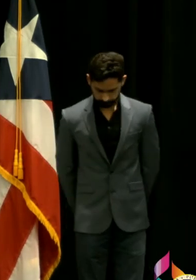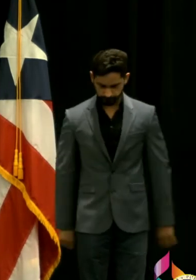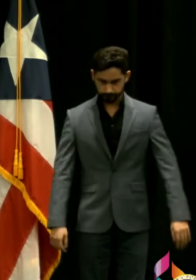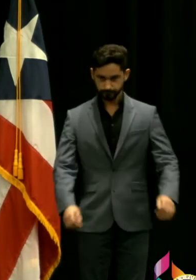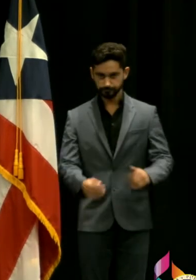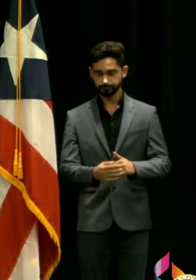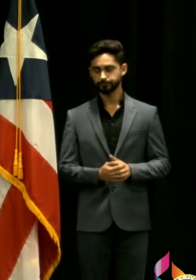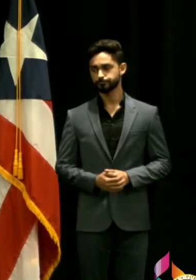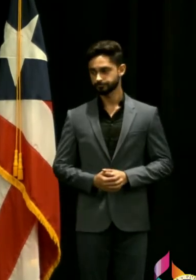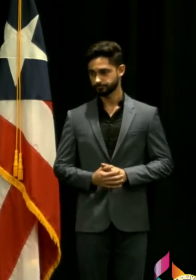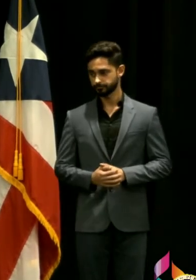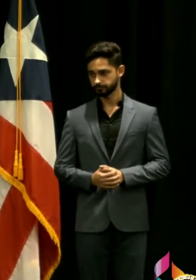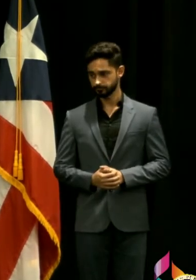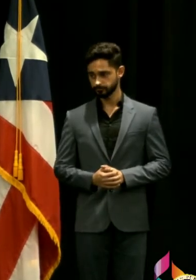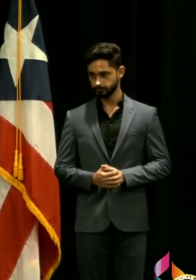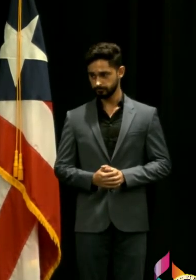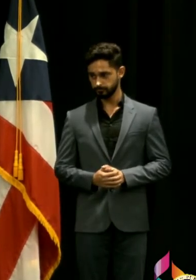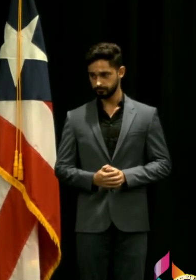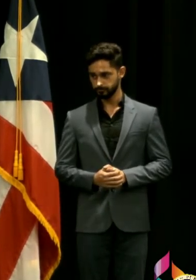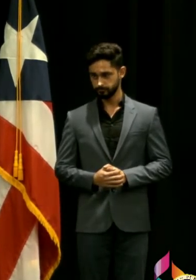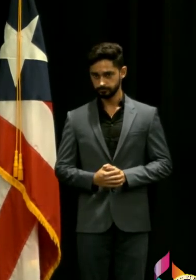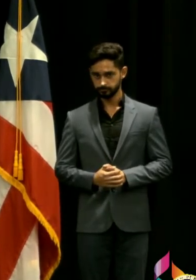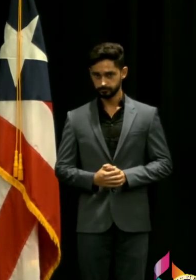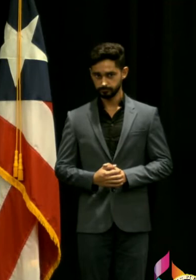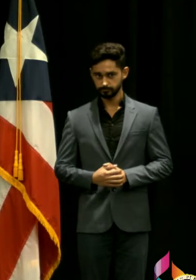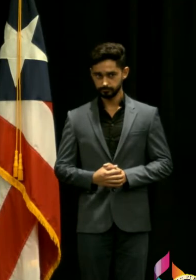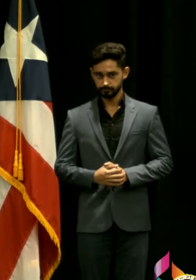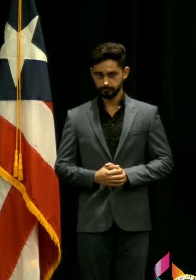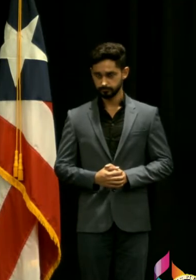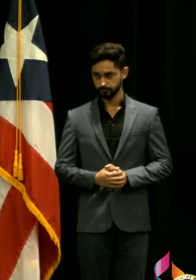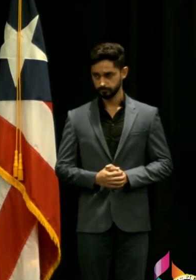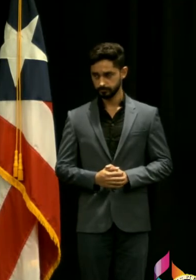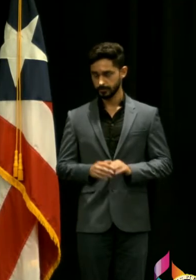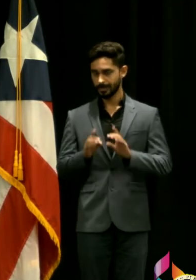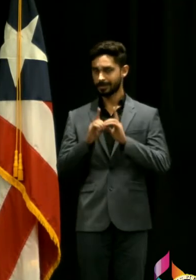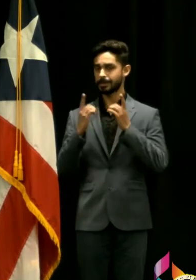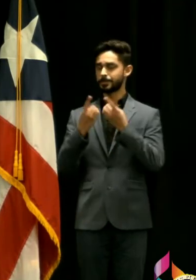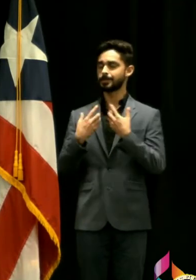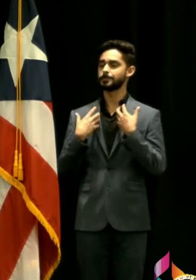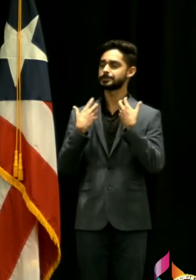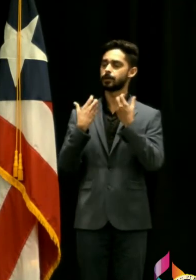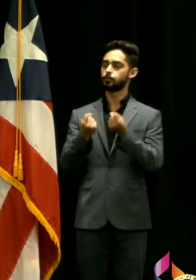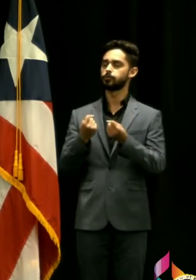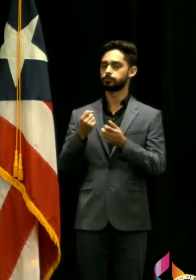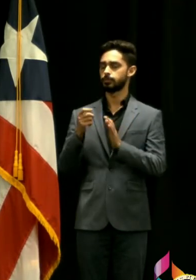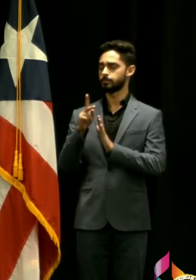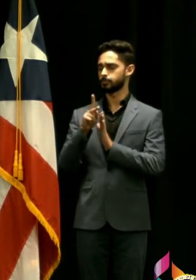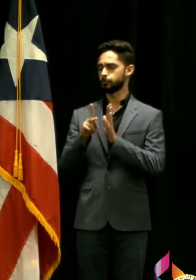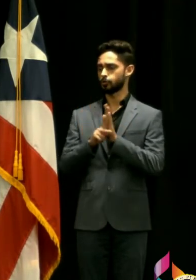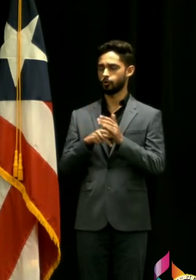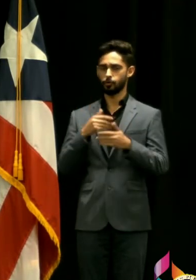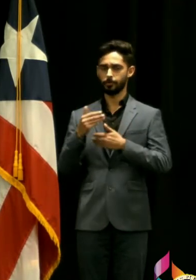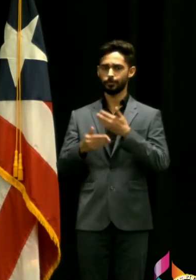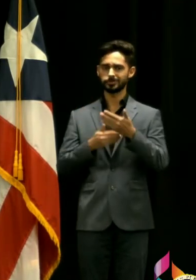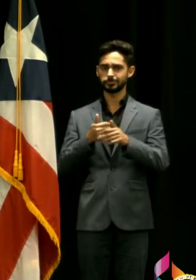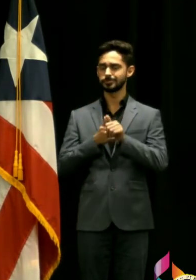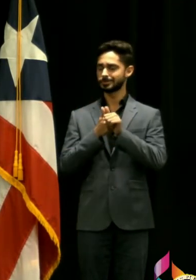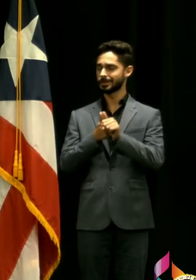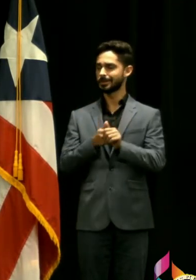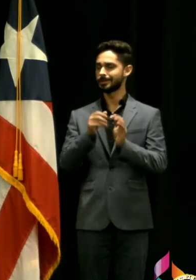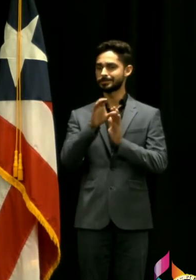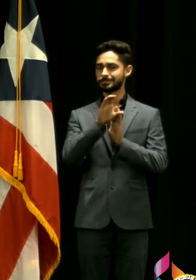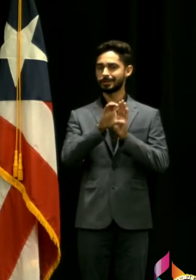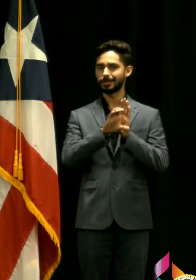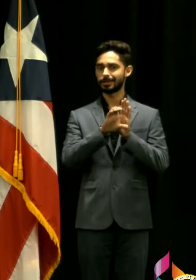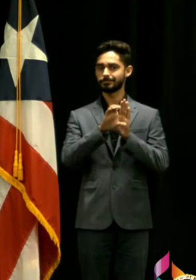a la hora de recomendar de establecer ese protocolo para las escuelas es seguir las guías del CDC que es la entidad de mayor